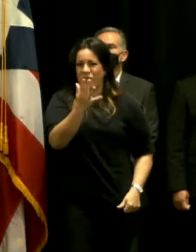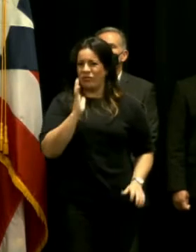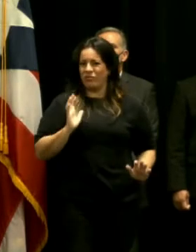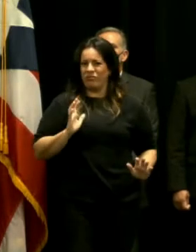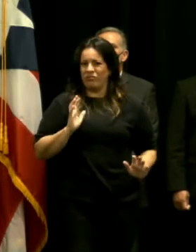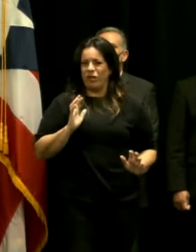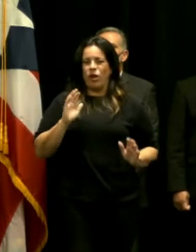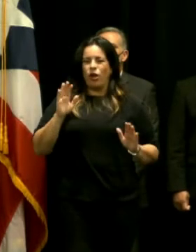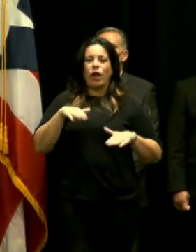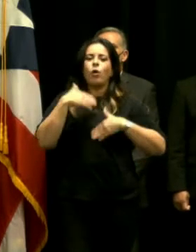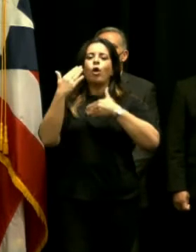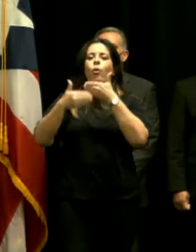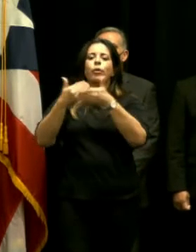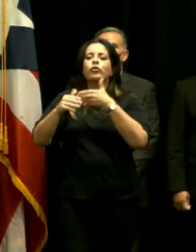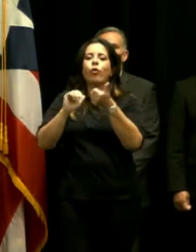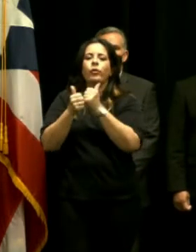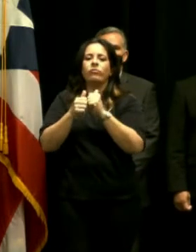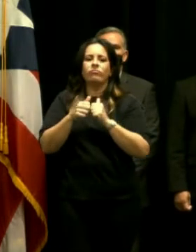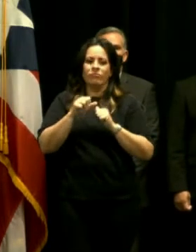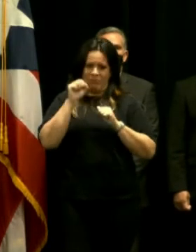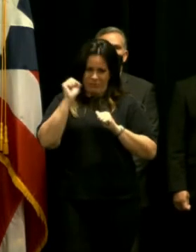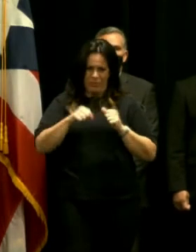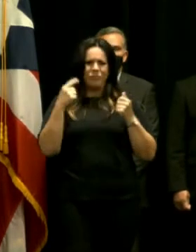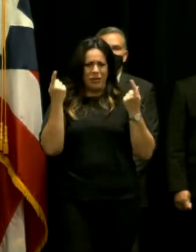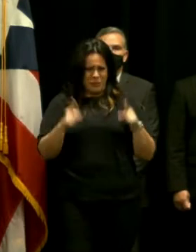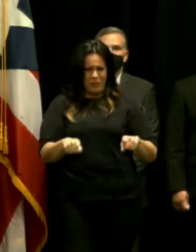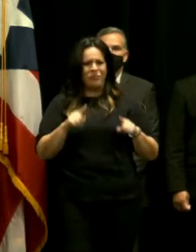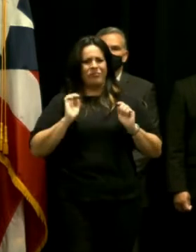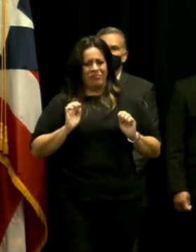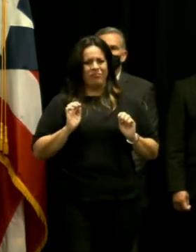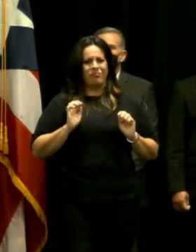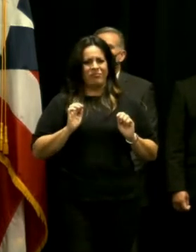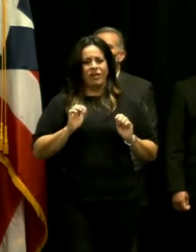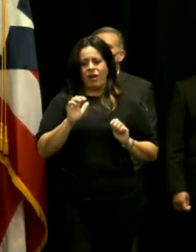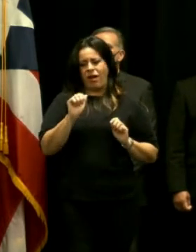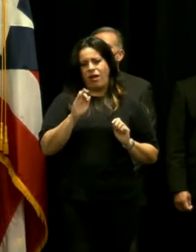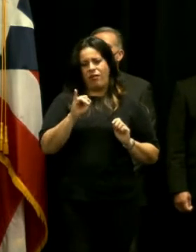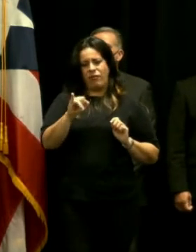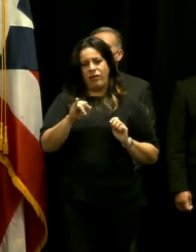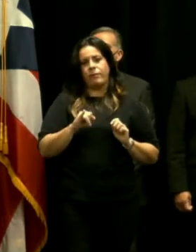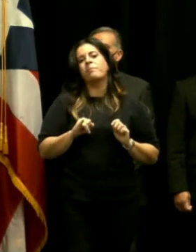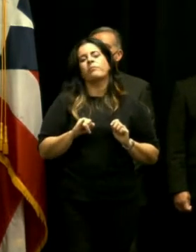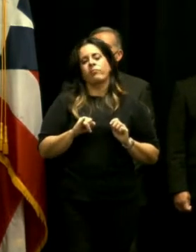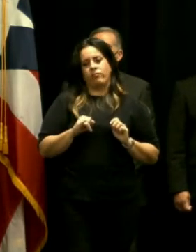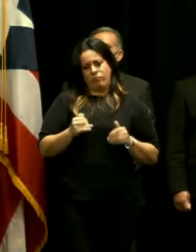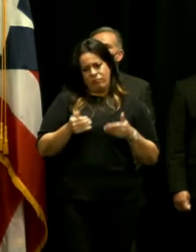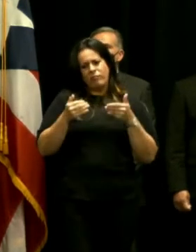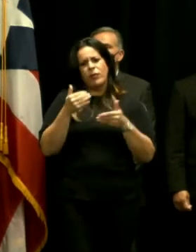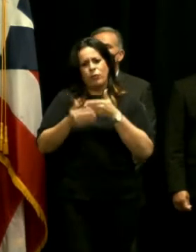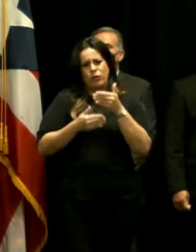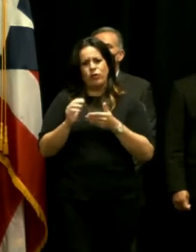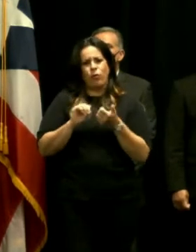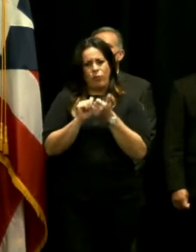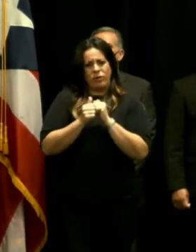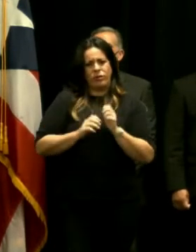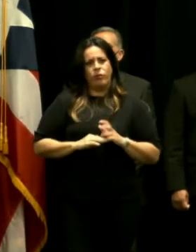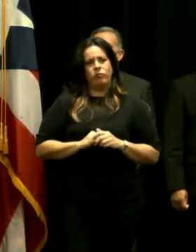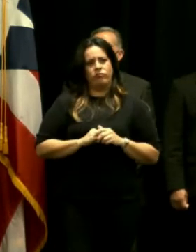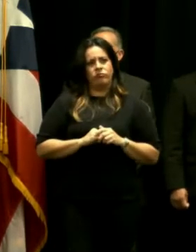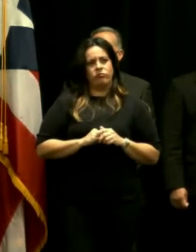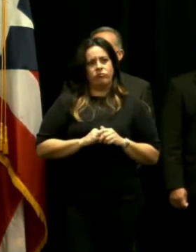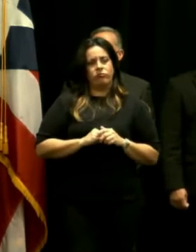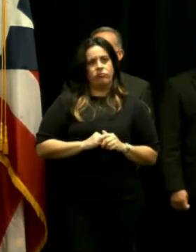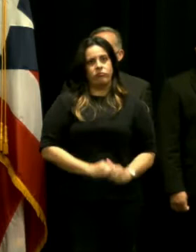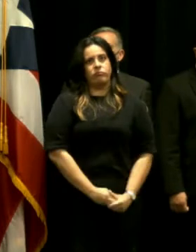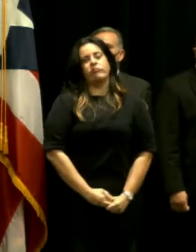dijo que no hubo un proceso competitivo porque lo hubo o sea AFI llevó a cabo un proceso competitivo y